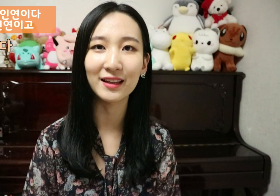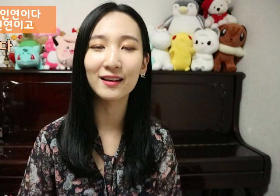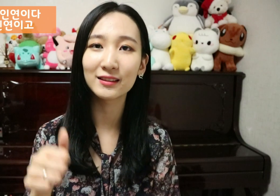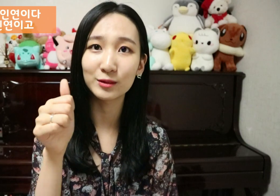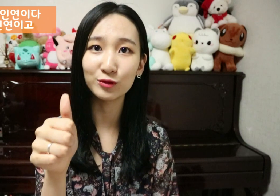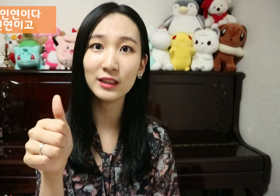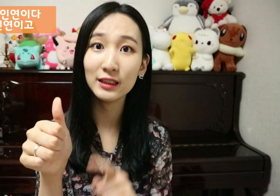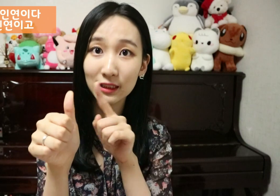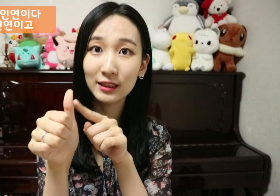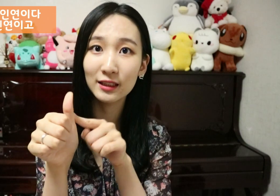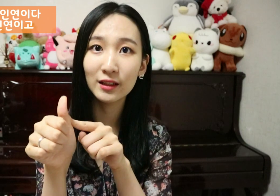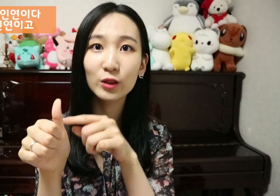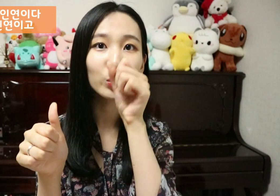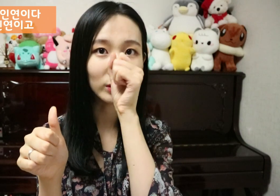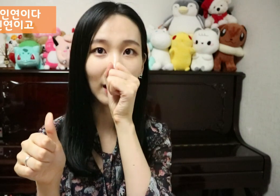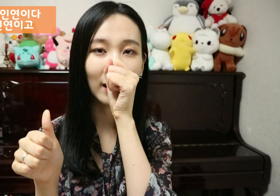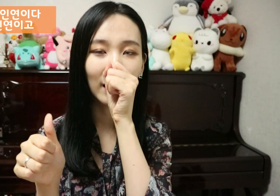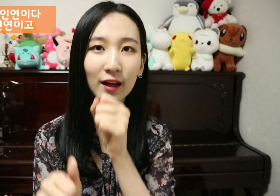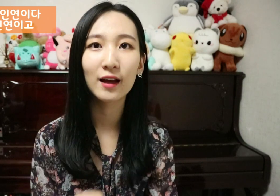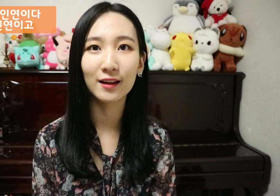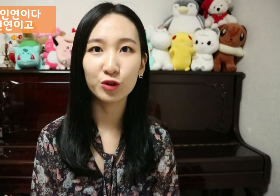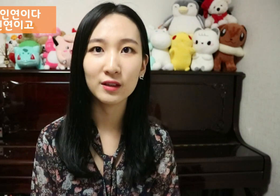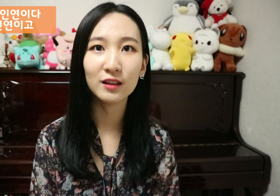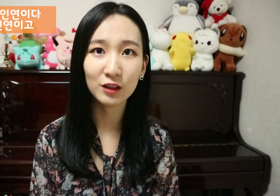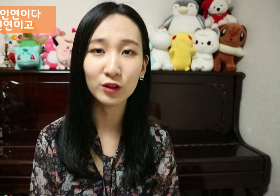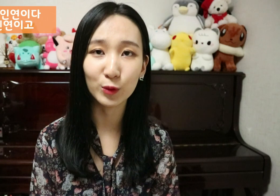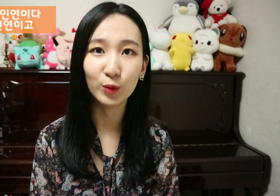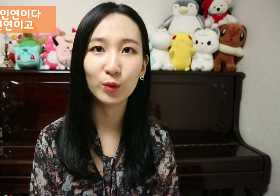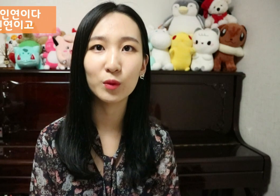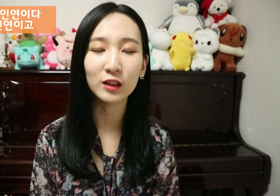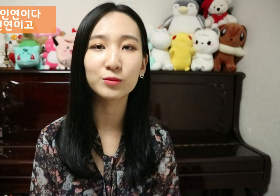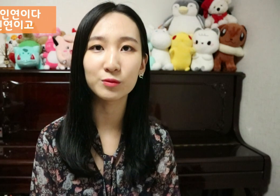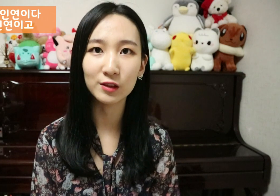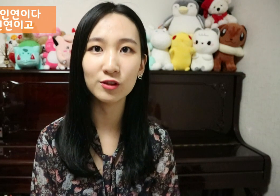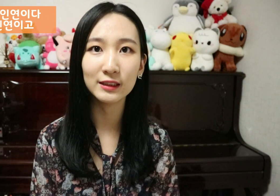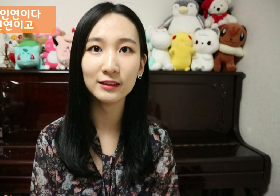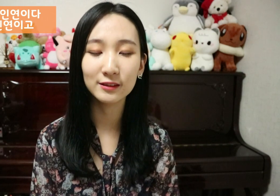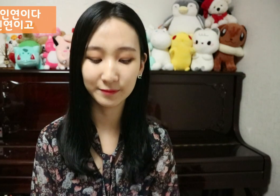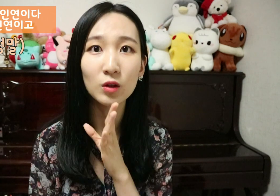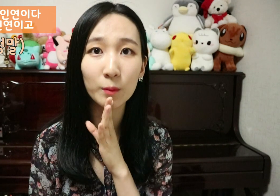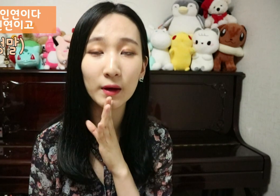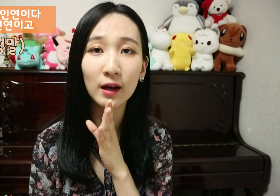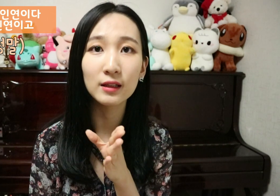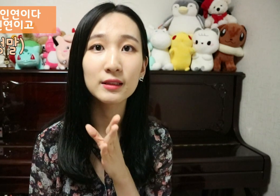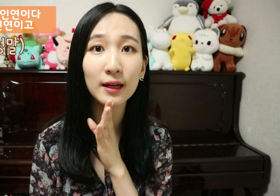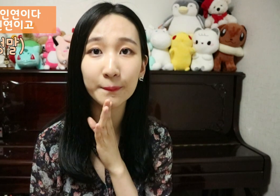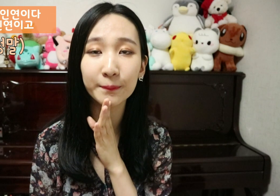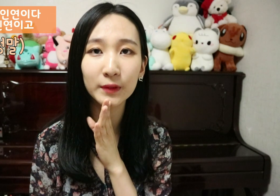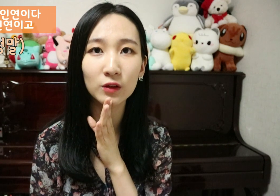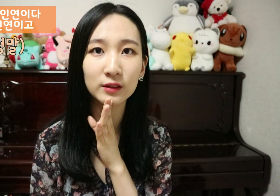그 분이 좋다 귀한 인연이고 라는 부분의 수화는 정말 참 이런